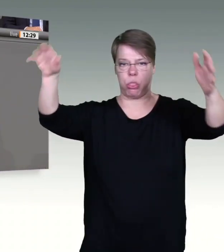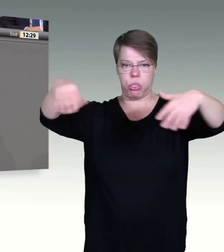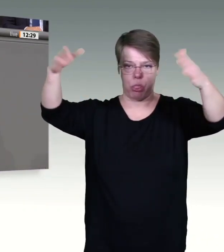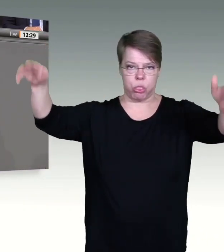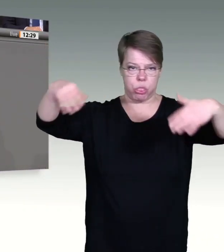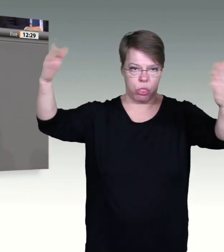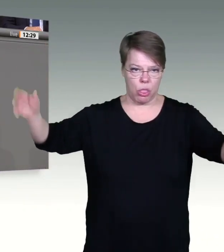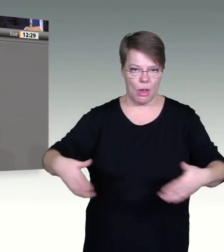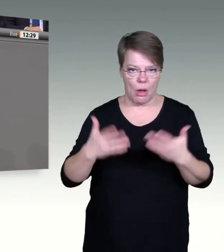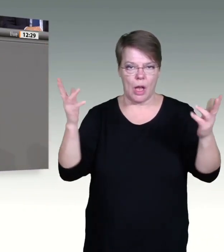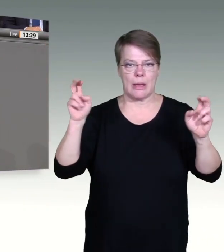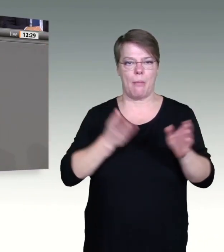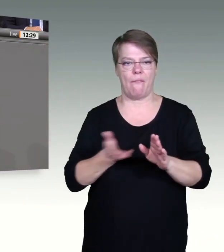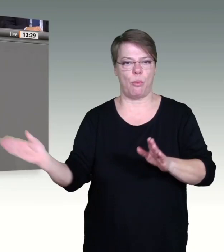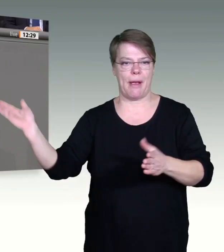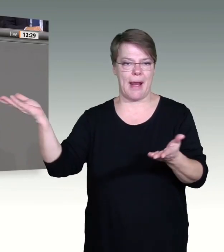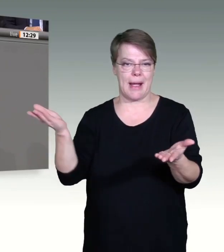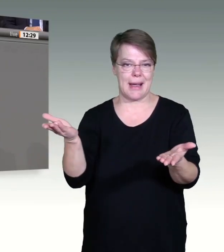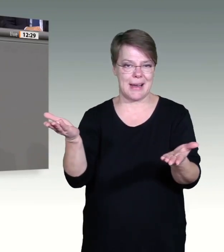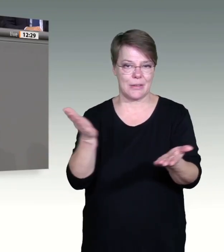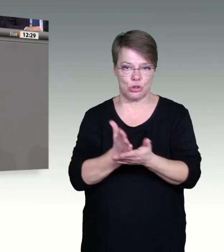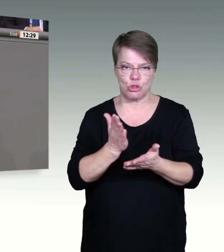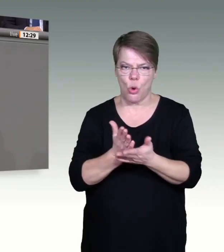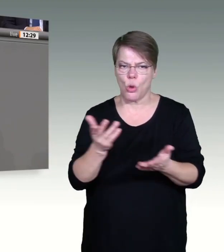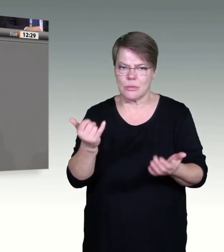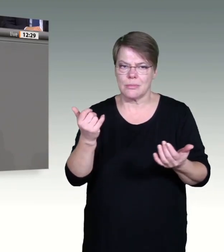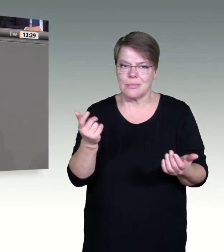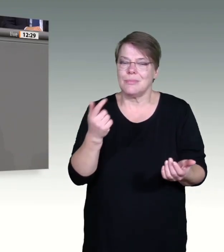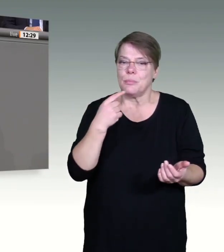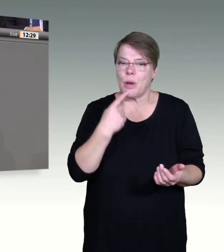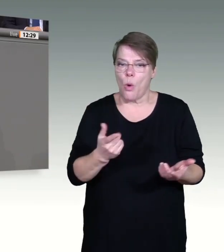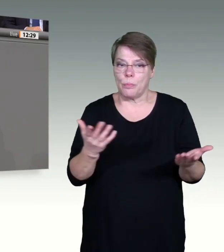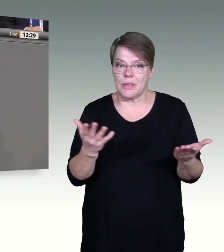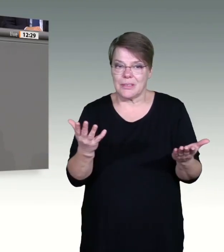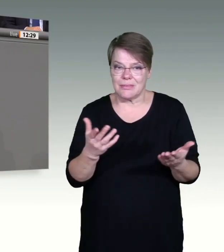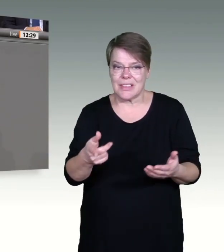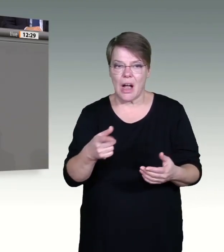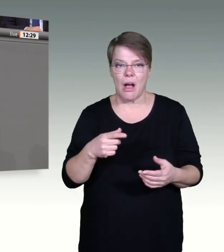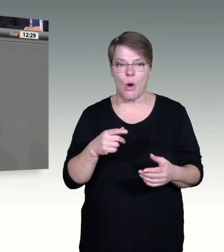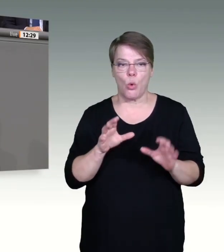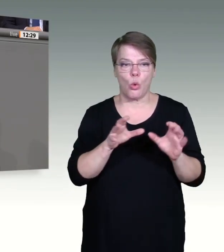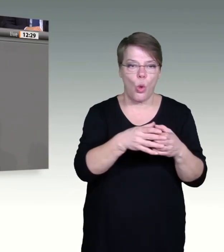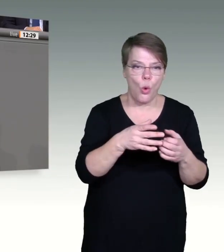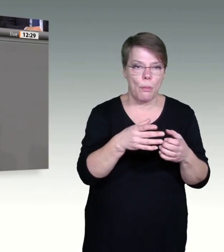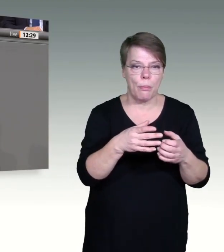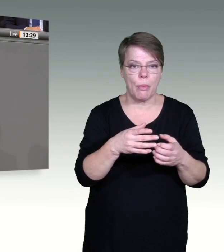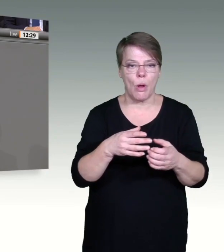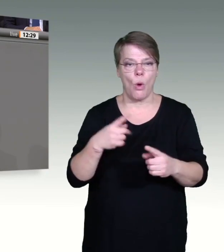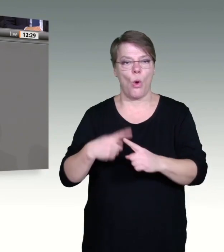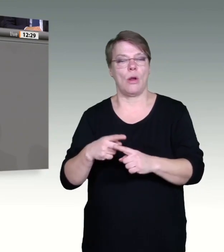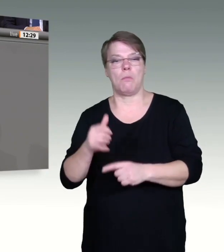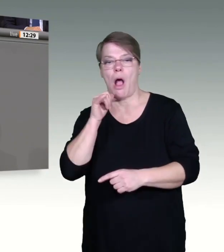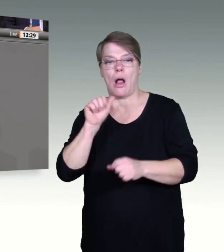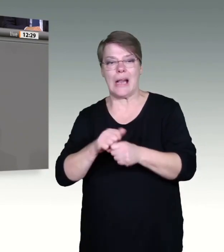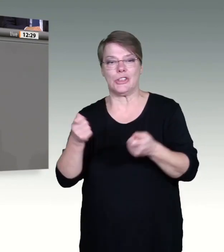sage hier ganz deutlich, insgesamt hätte ich mir von einigen Bundesländern schon eine konsequentere Anwendung der bestehenden